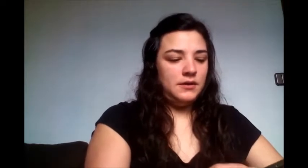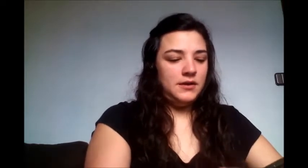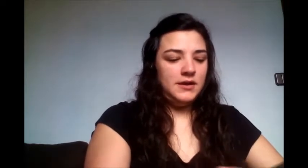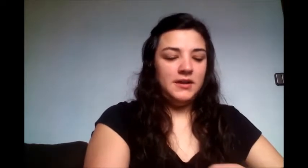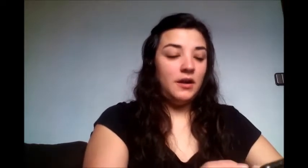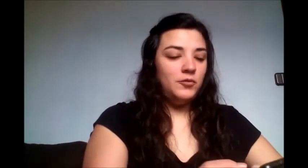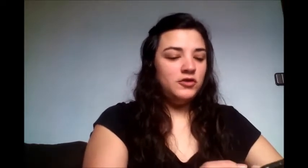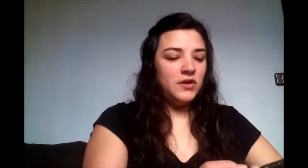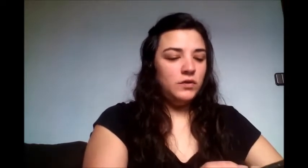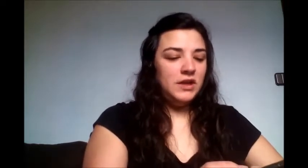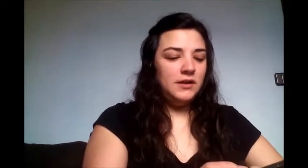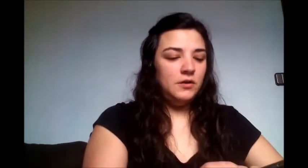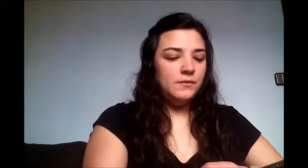Darme un segundito.